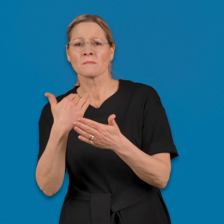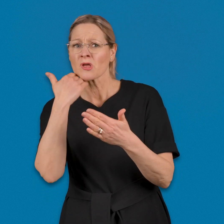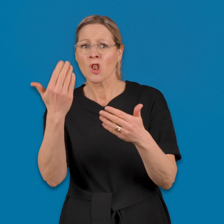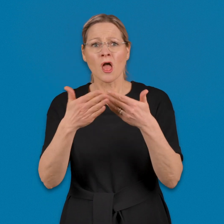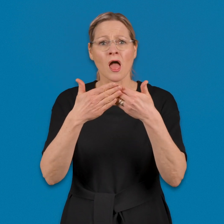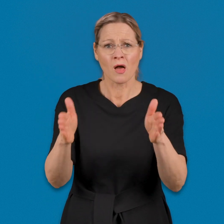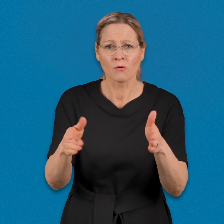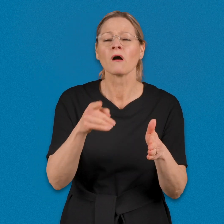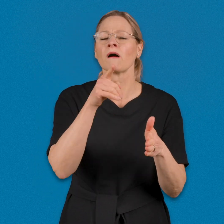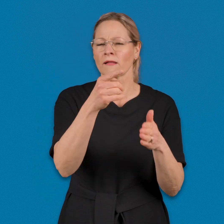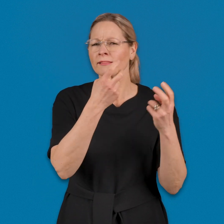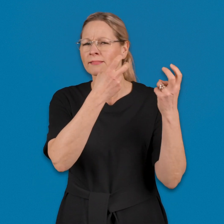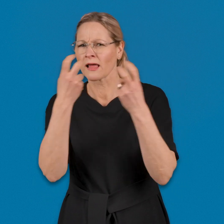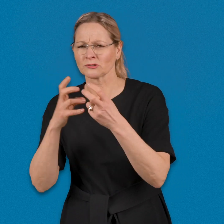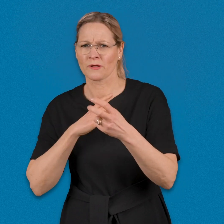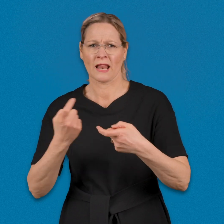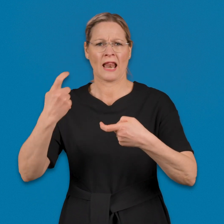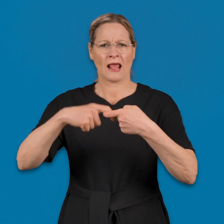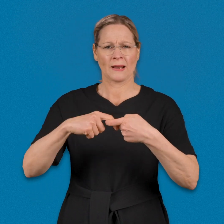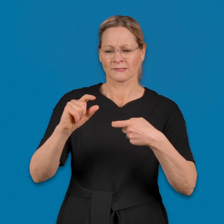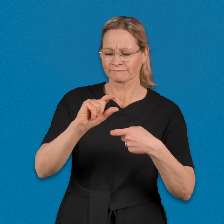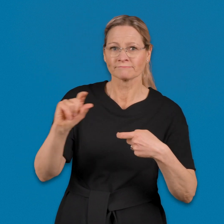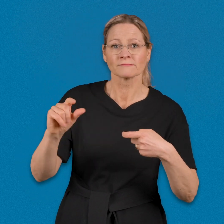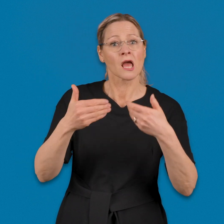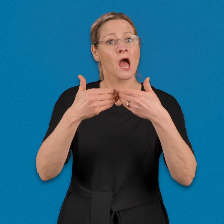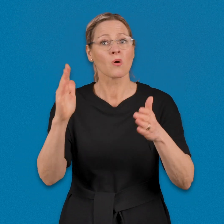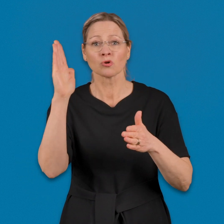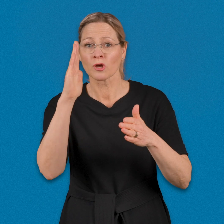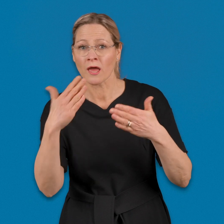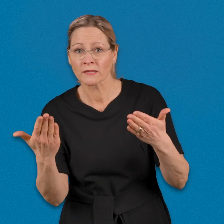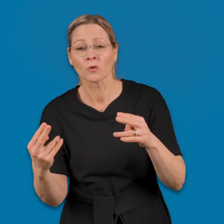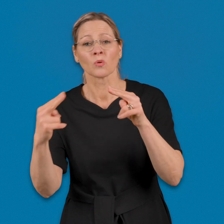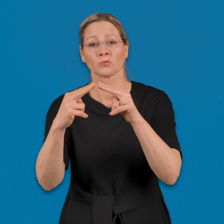Tarkista etäpalvelun aukioloajat sivulla olevasta linkistä.